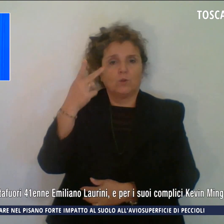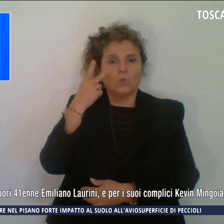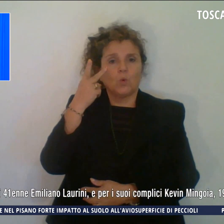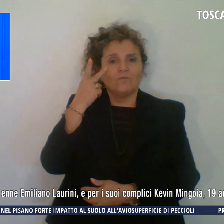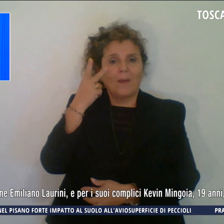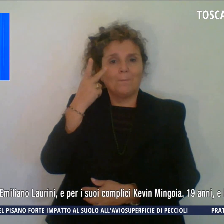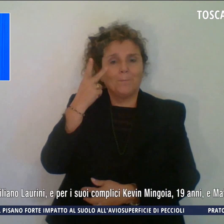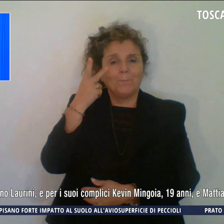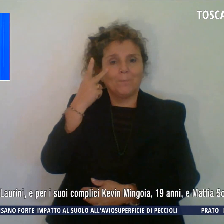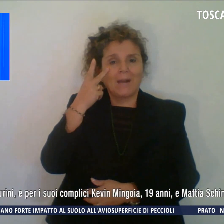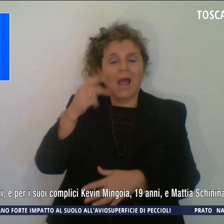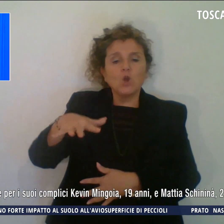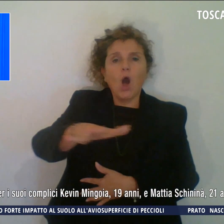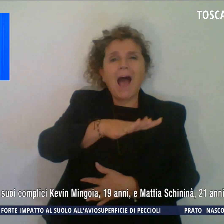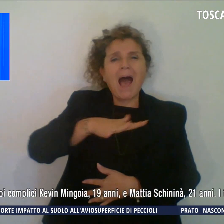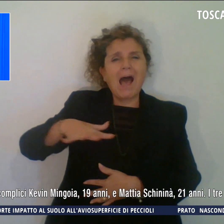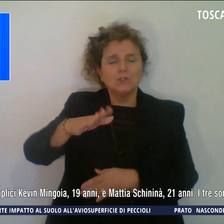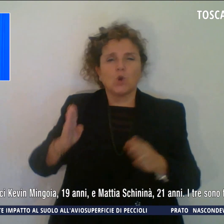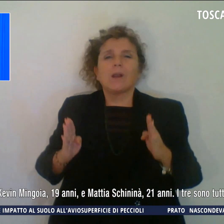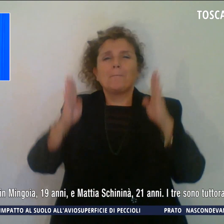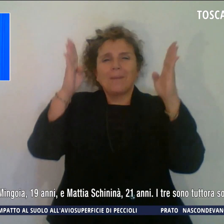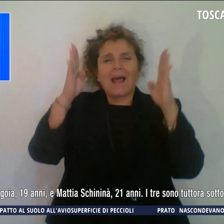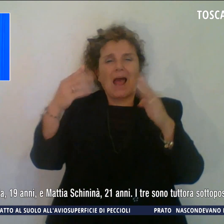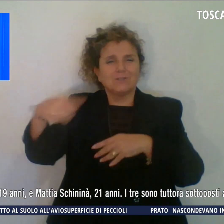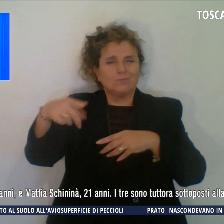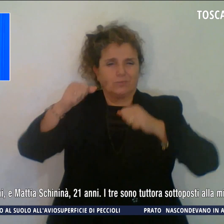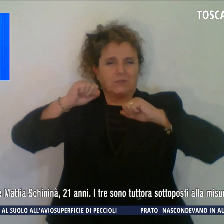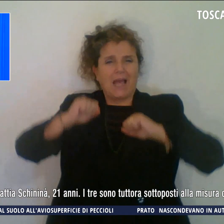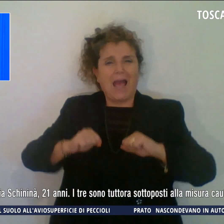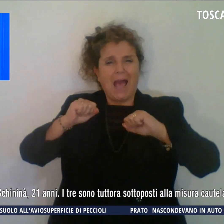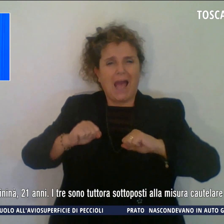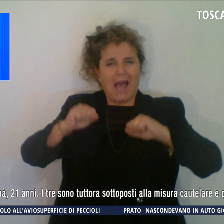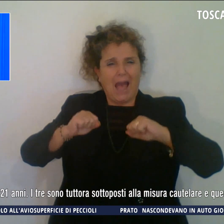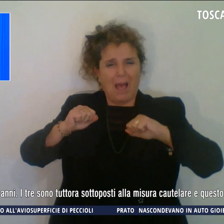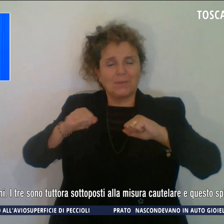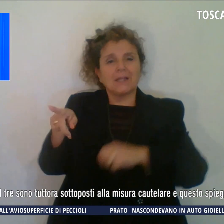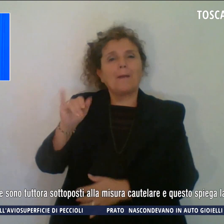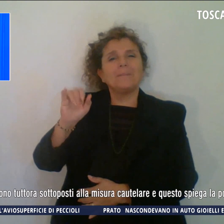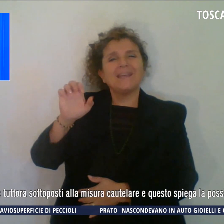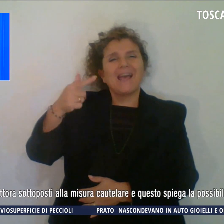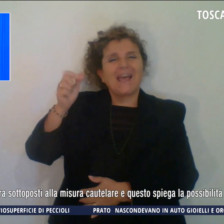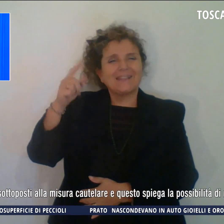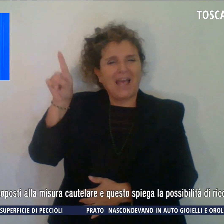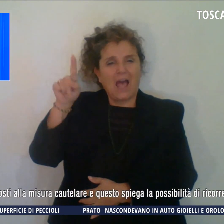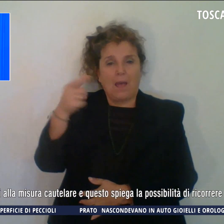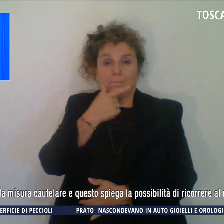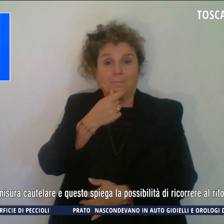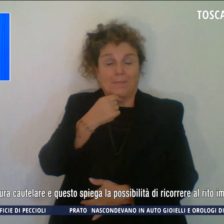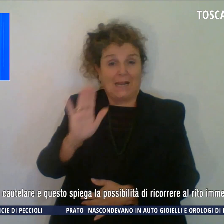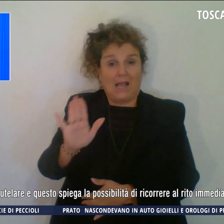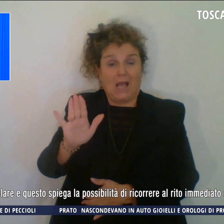'androne del palazzo in cui abita, alla Pietà a Prato, mentre